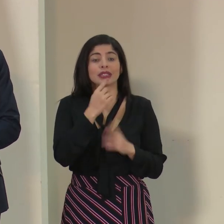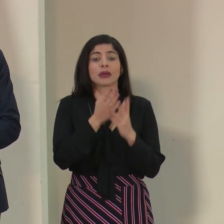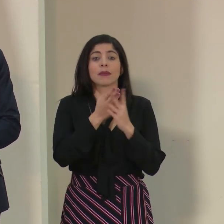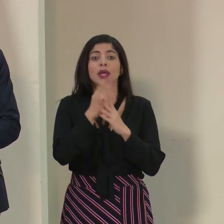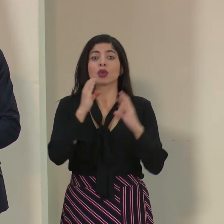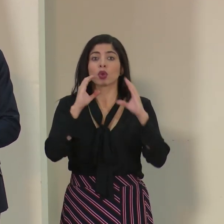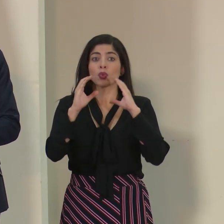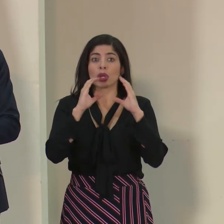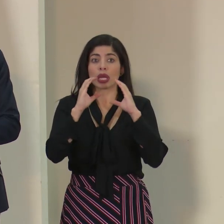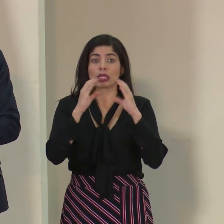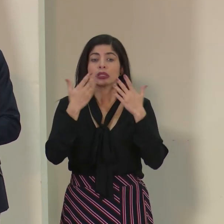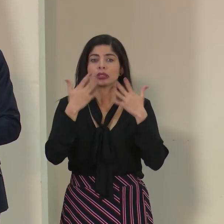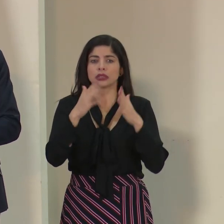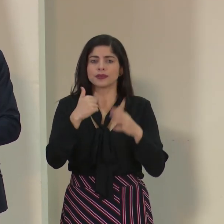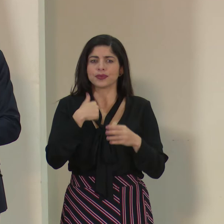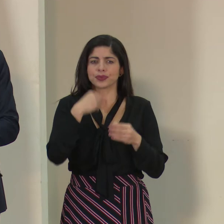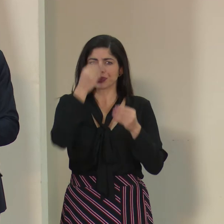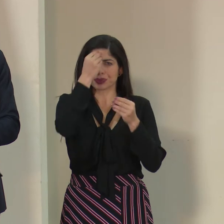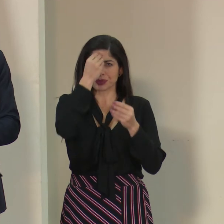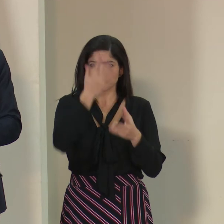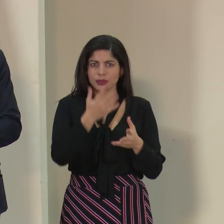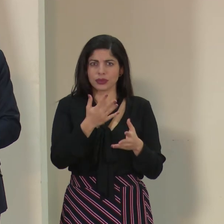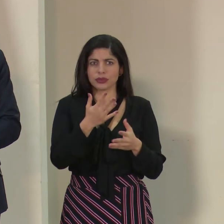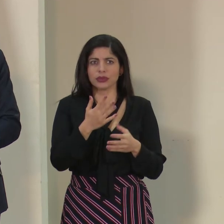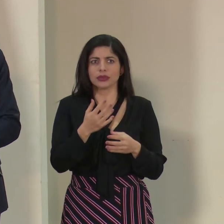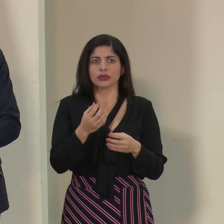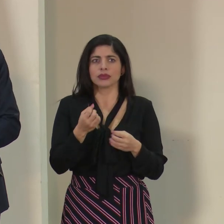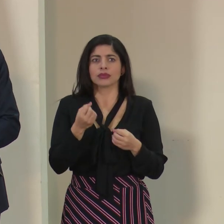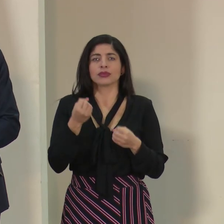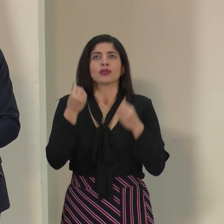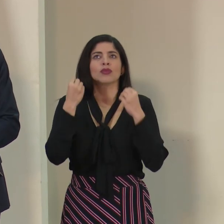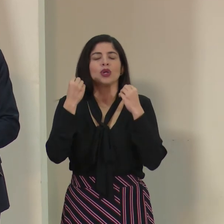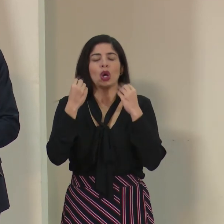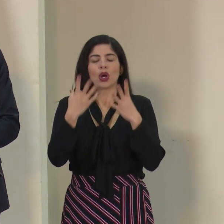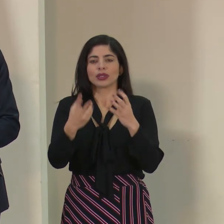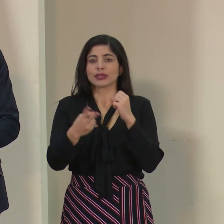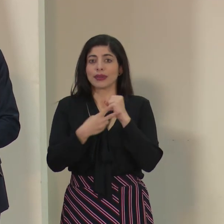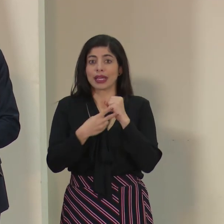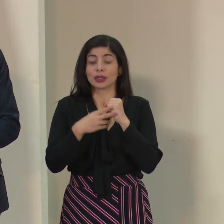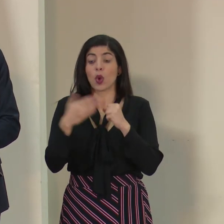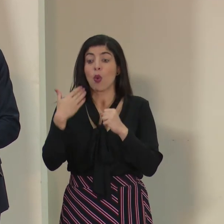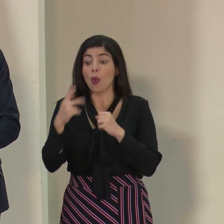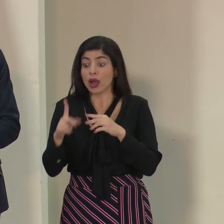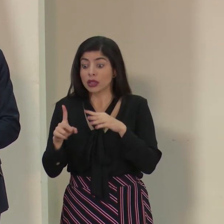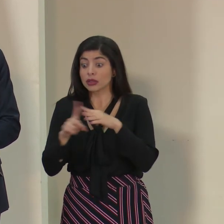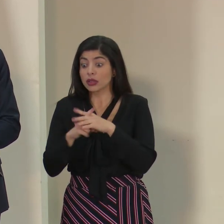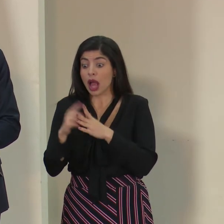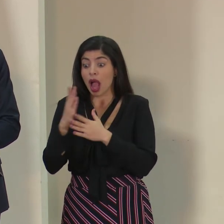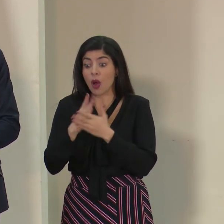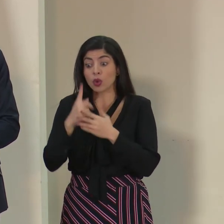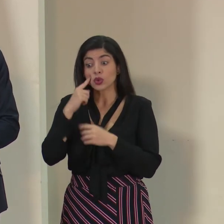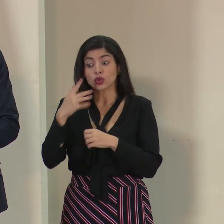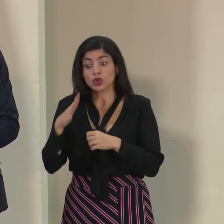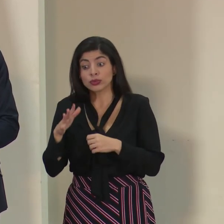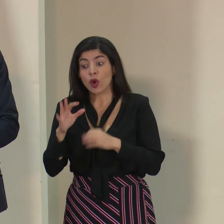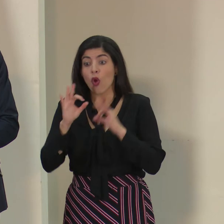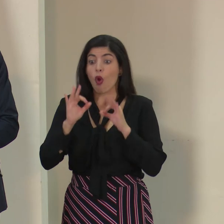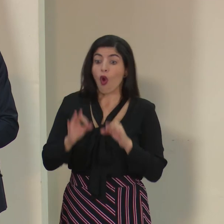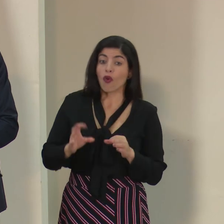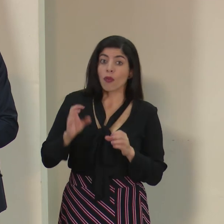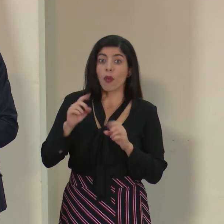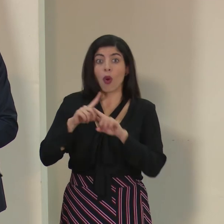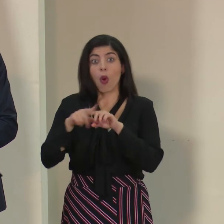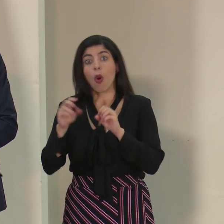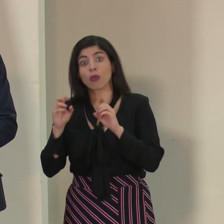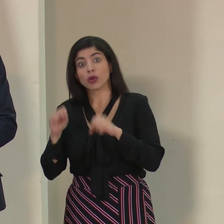comunicación. Yo ya he indicado cientos casi que de veces que en el momento que tengamos un caso sospechoso, confirmado, descartado o